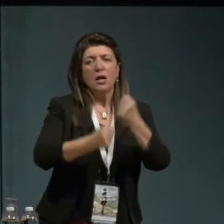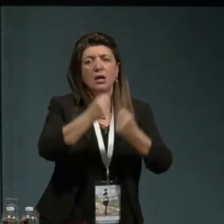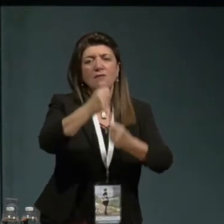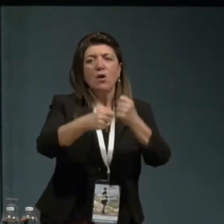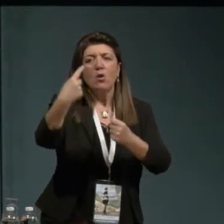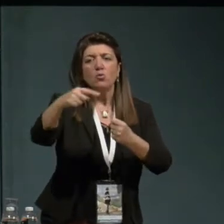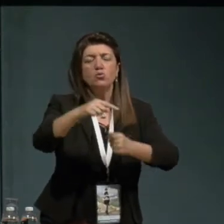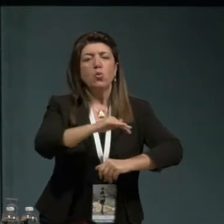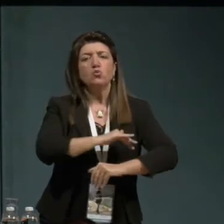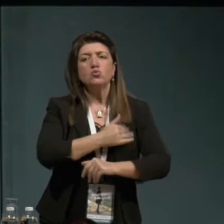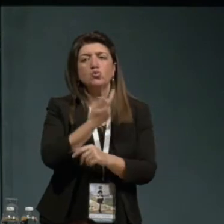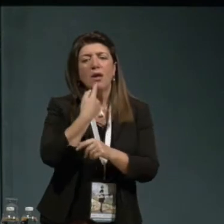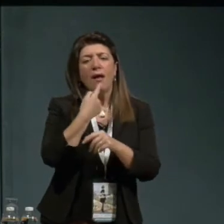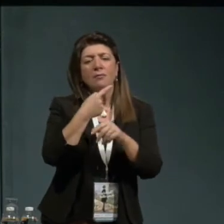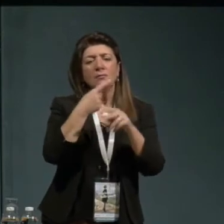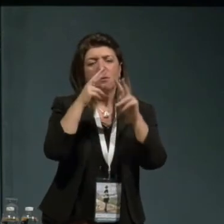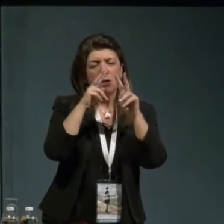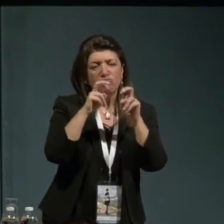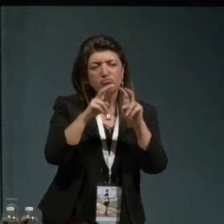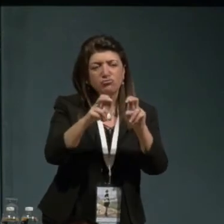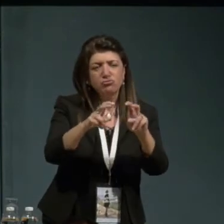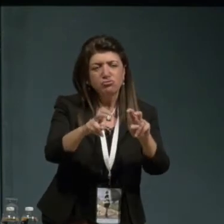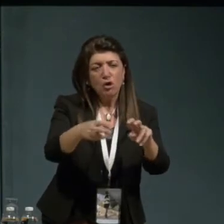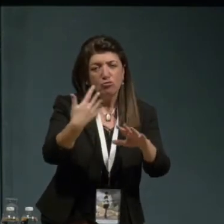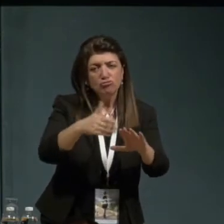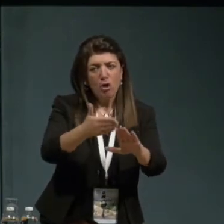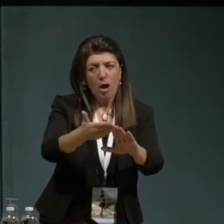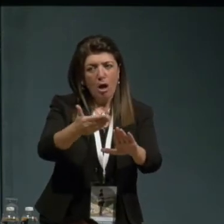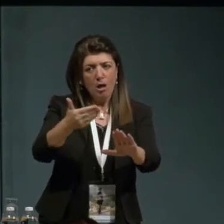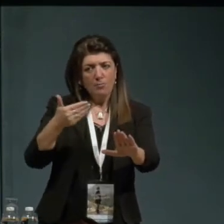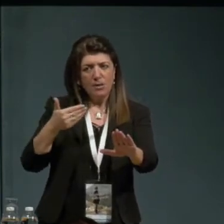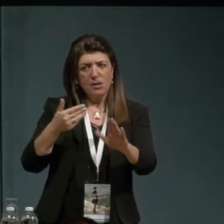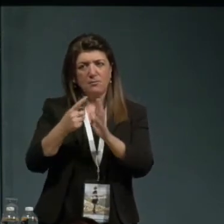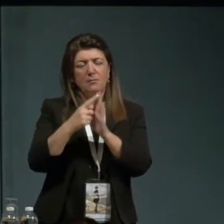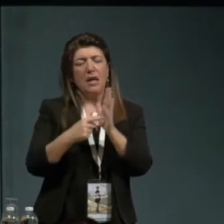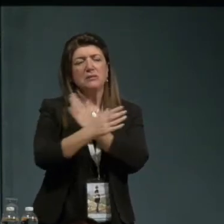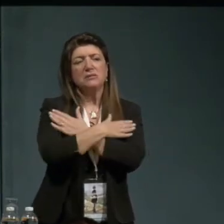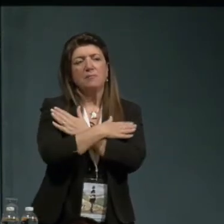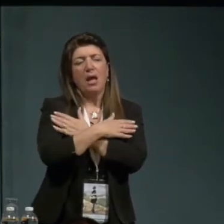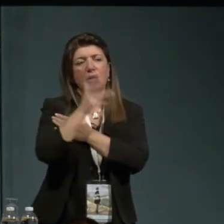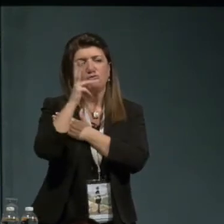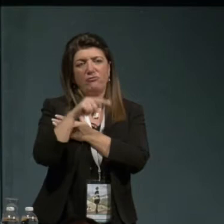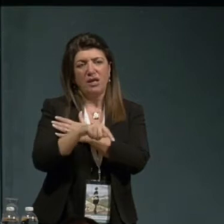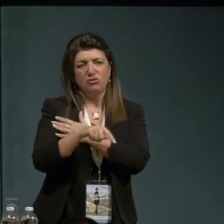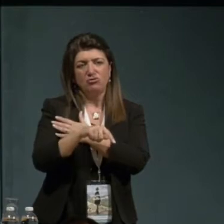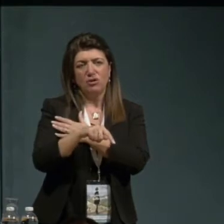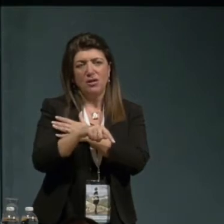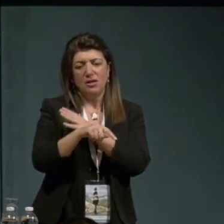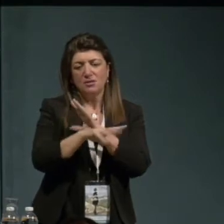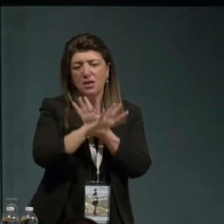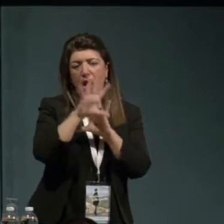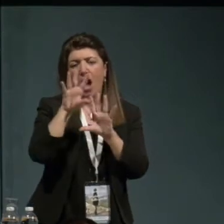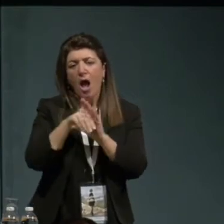e che si era originata prima del maggio francese in embrioni molto creativi,